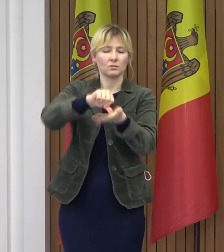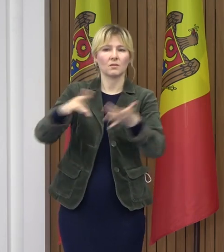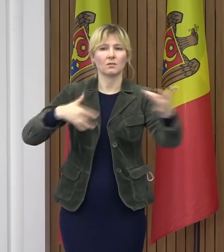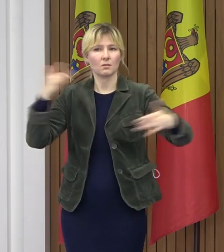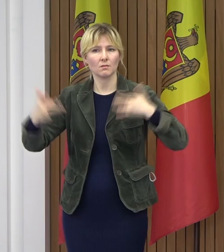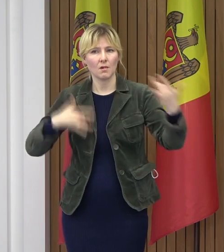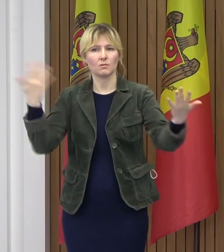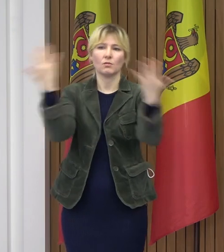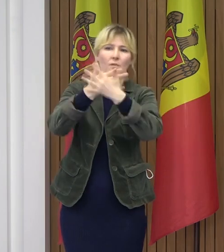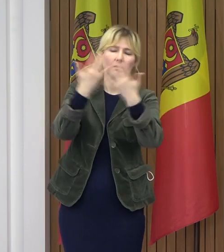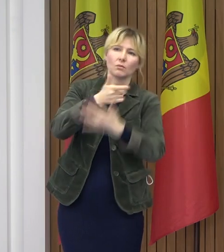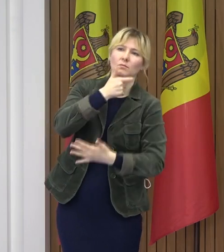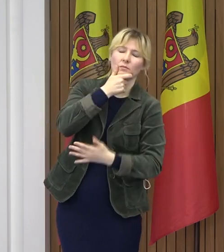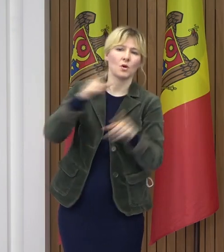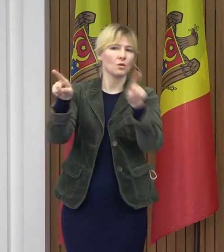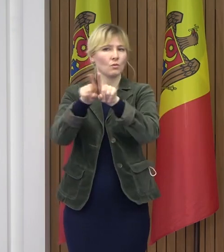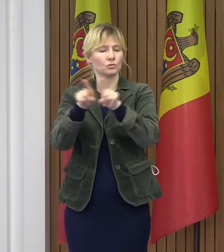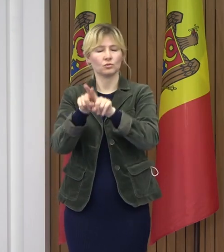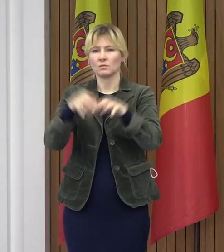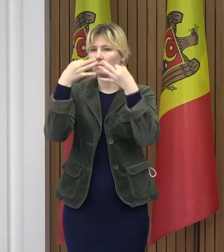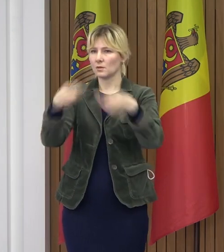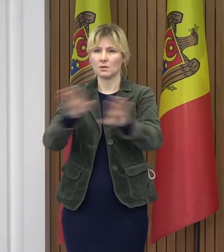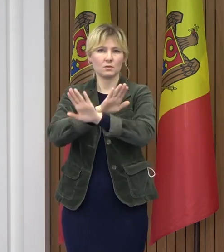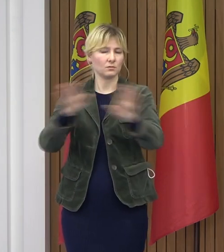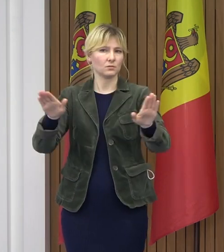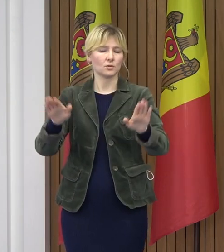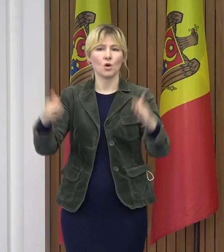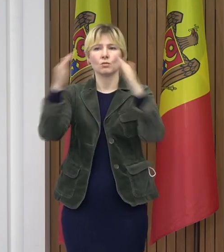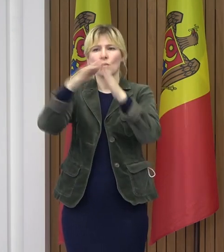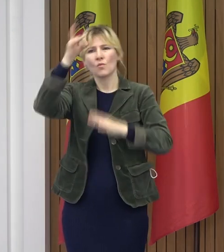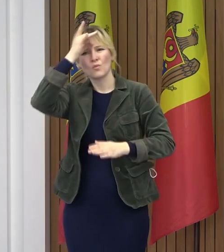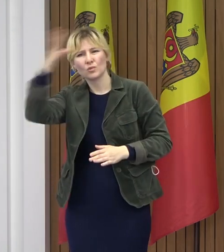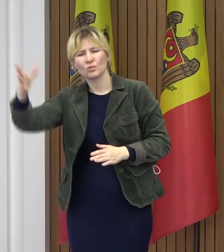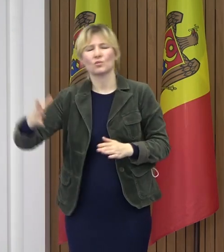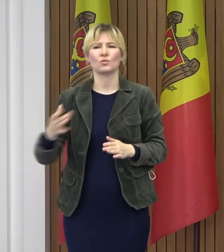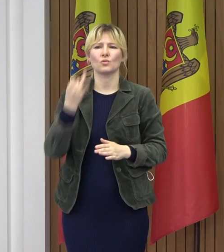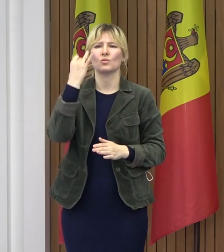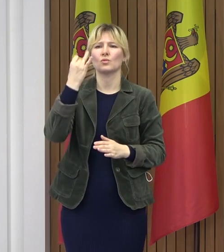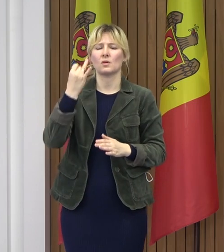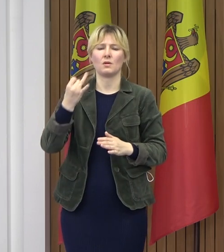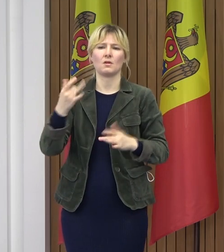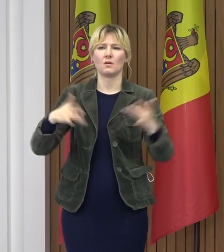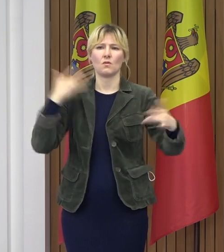teatrelor, cinematografilor, sălilor de concerte, caselor de cultură și așa mai departe.